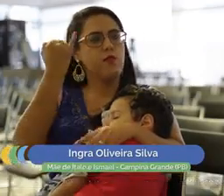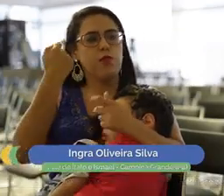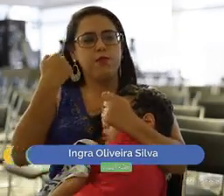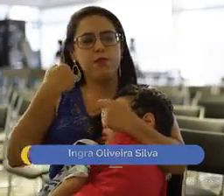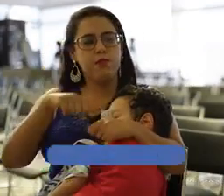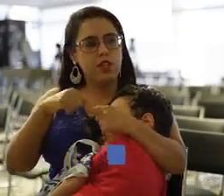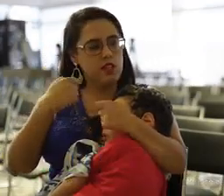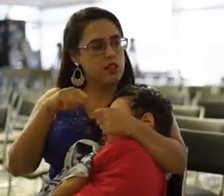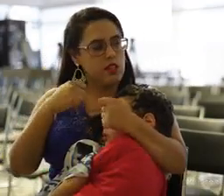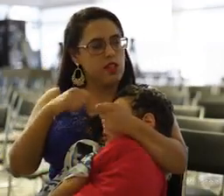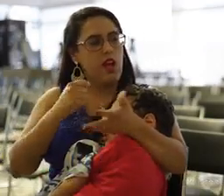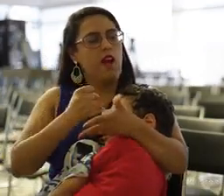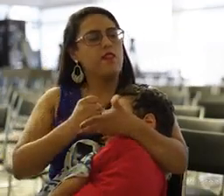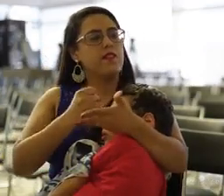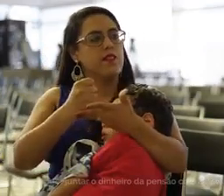apoio.